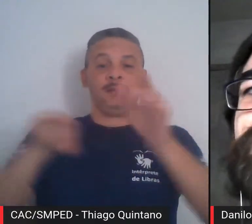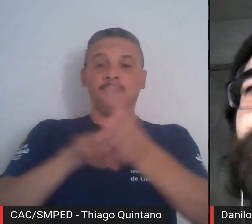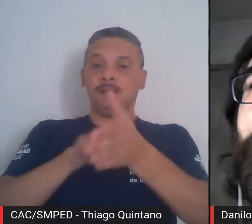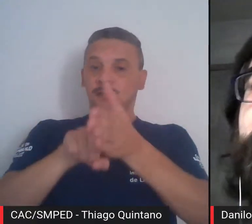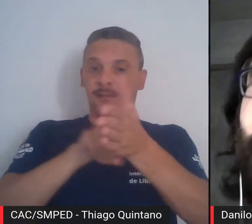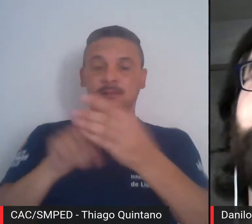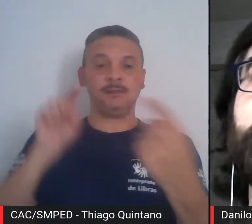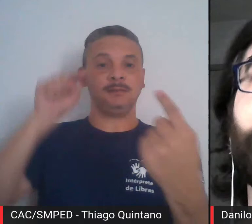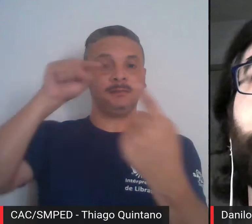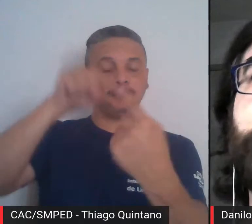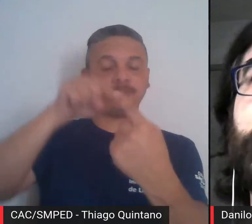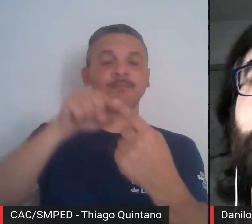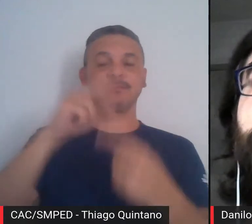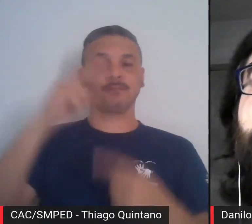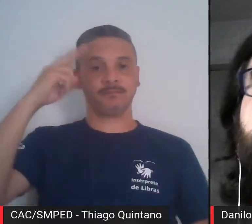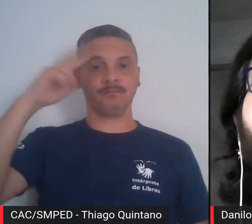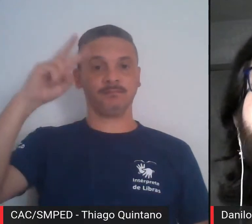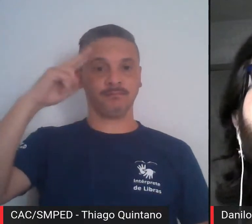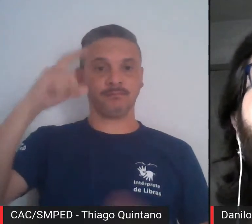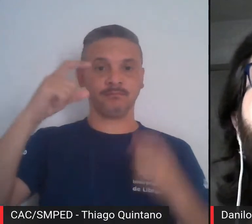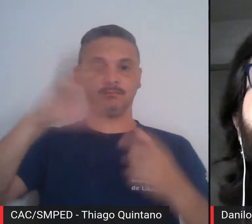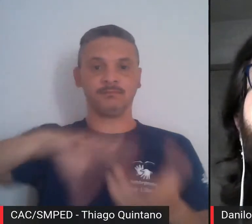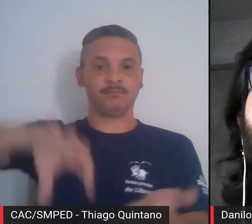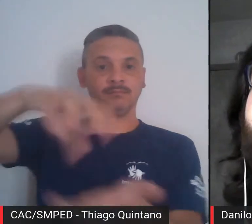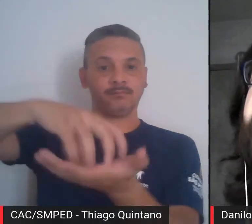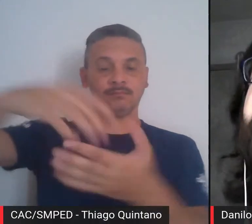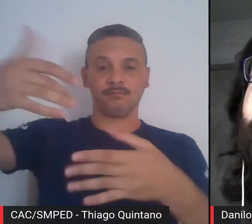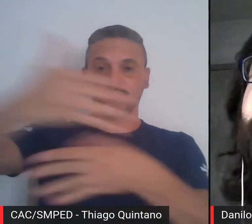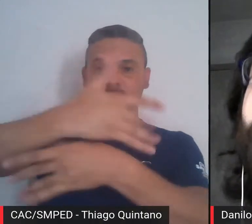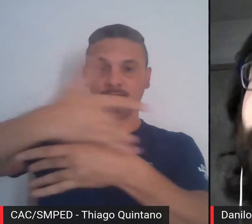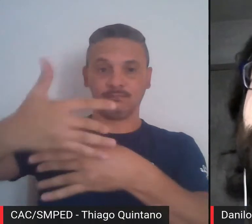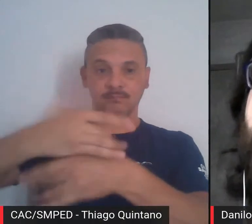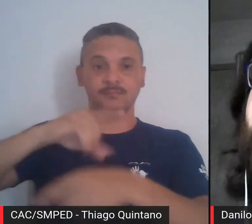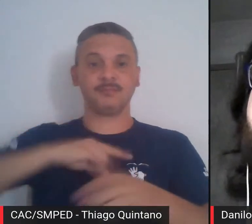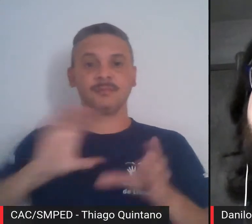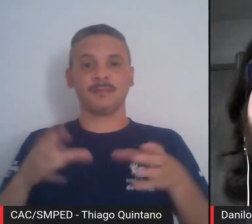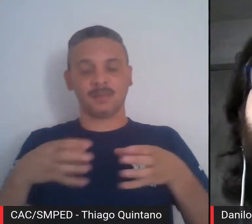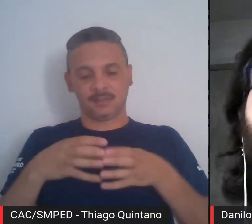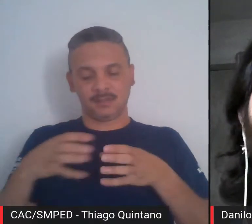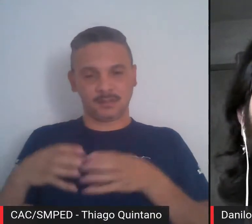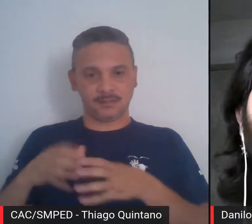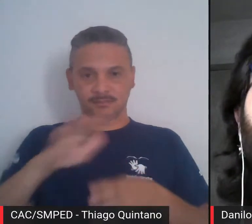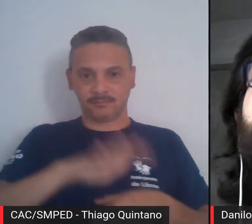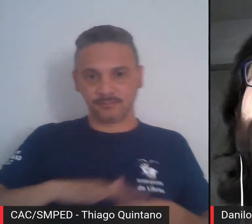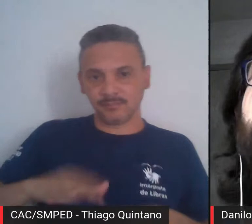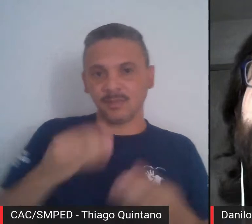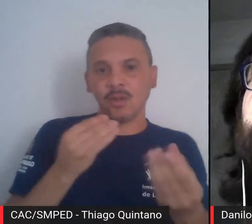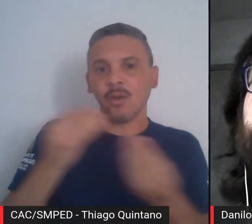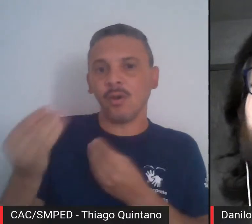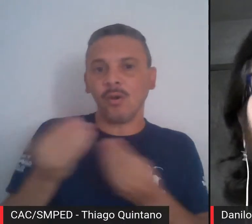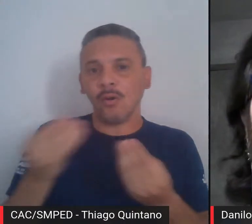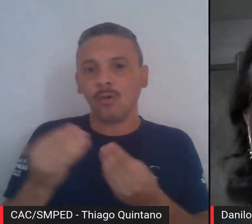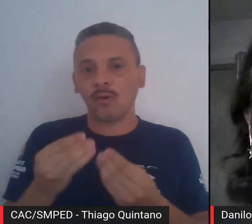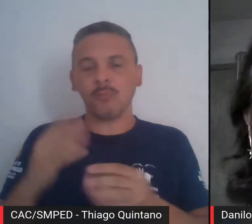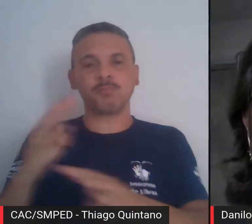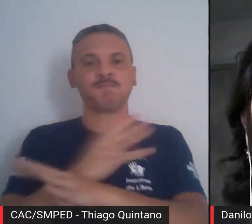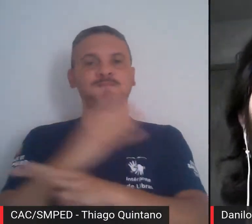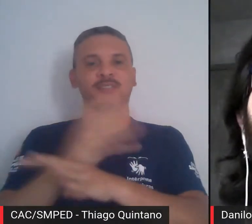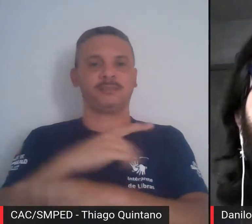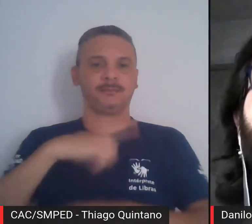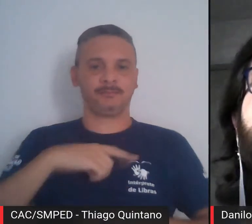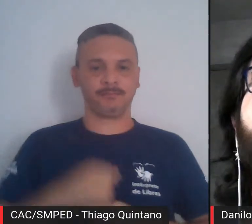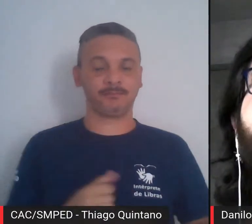voltada à história da ocupação do perímetro central da cidade e dos grupos minoritários e suas formas de resistência.